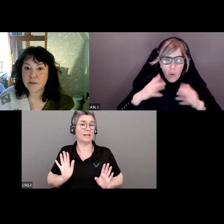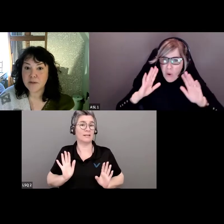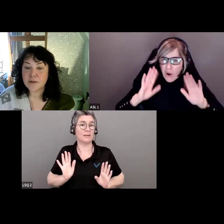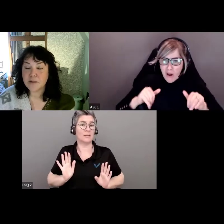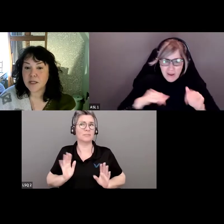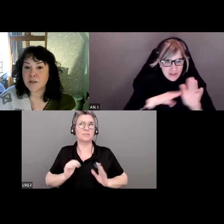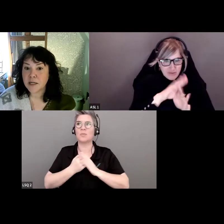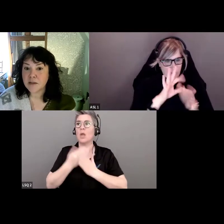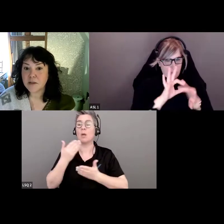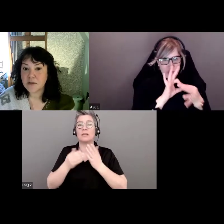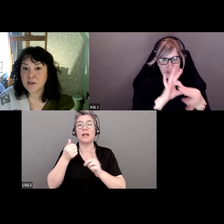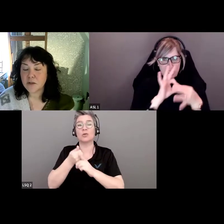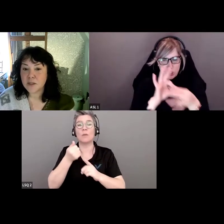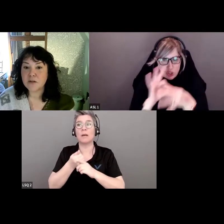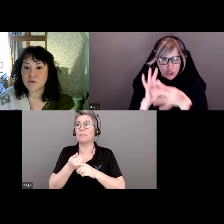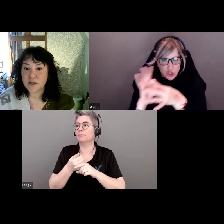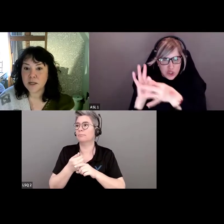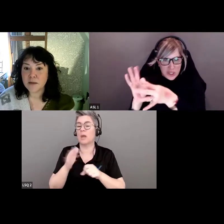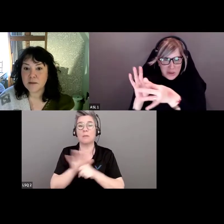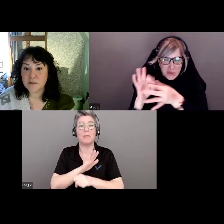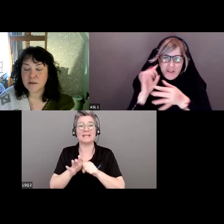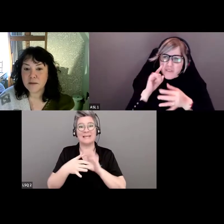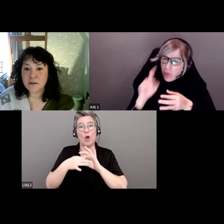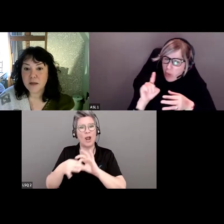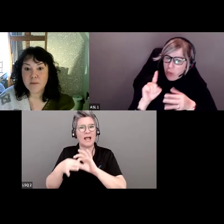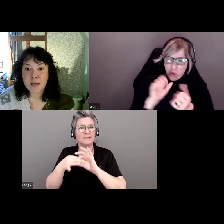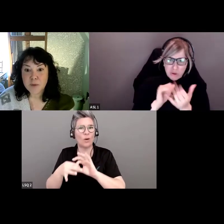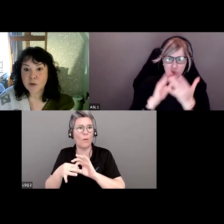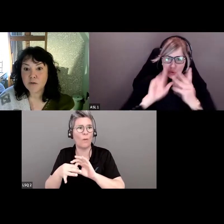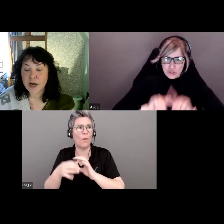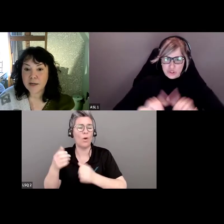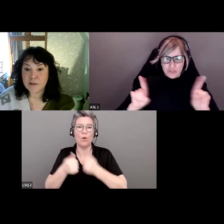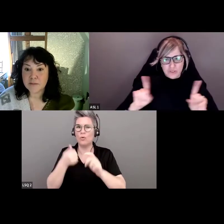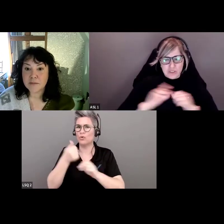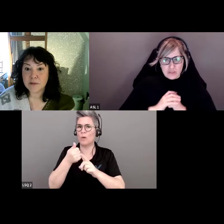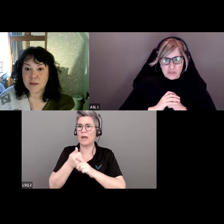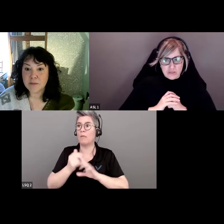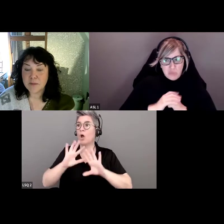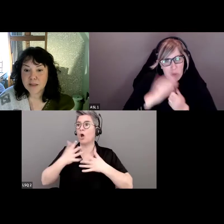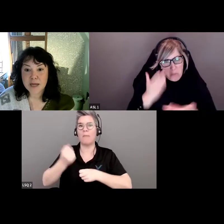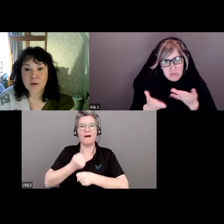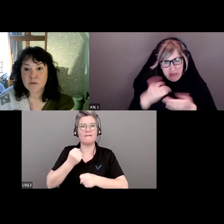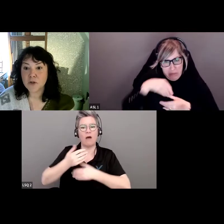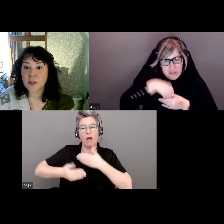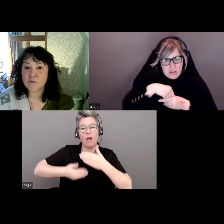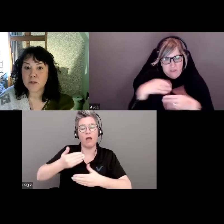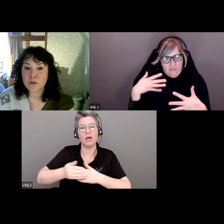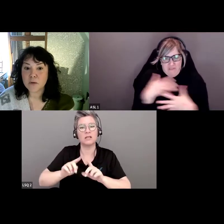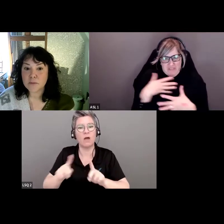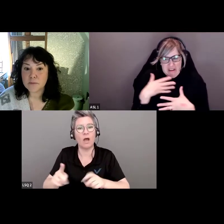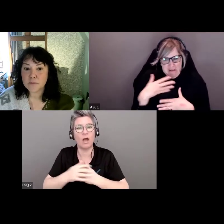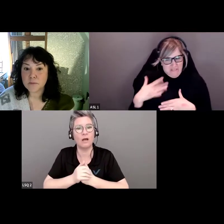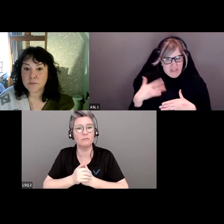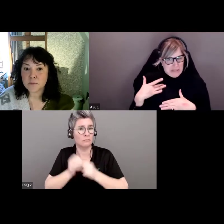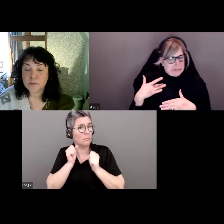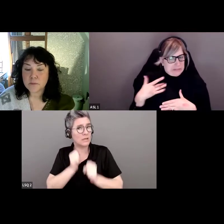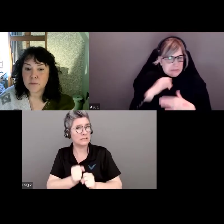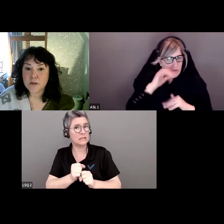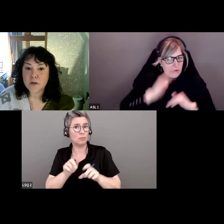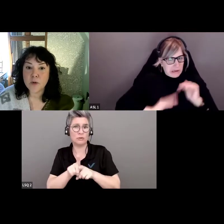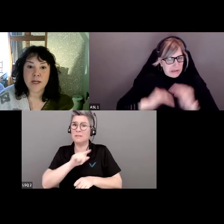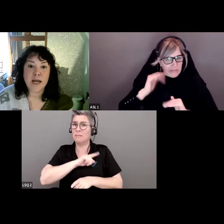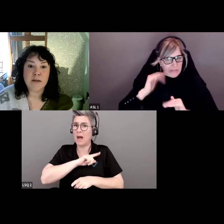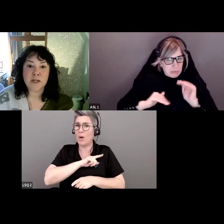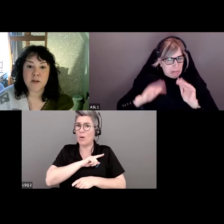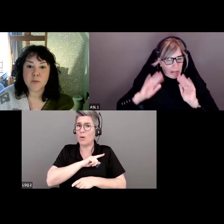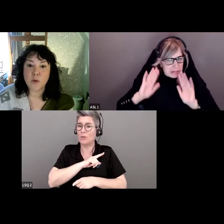-être que vous n'avez pas assez de relations ou que vous ne savez pas comment procéder autrement. Ça peut être aussi de la peur.